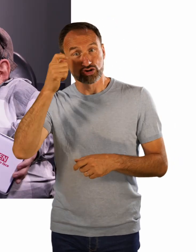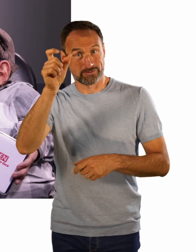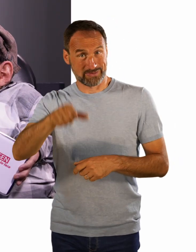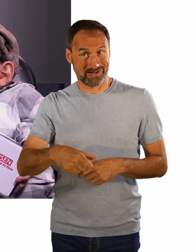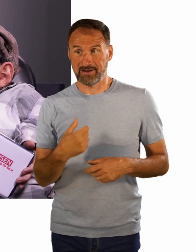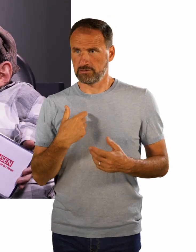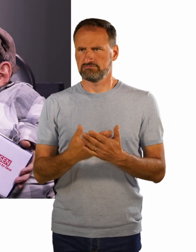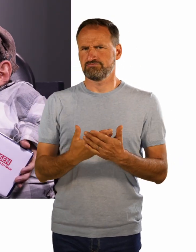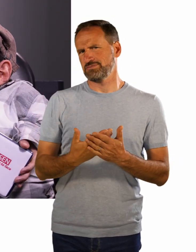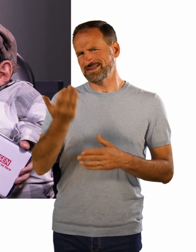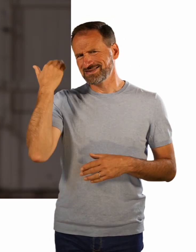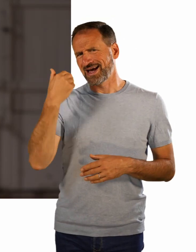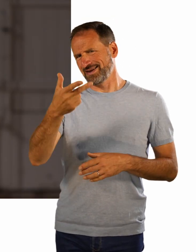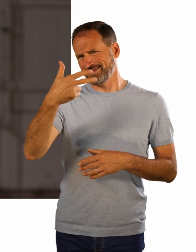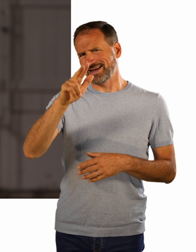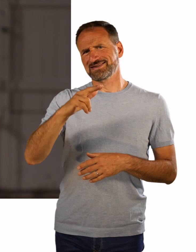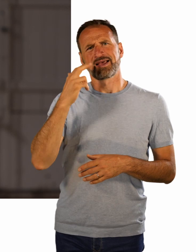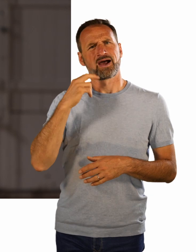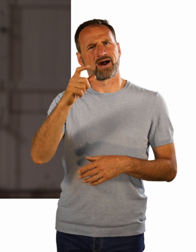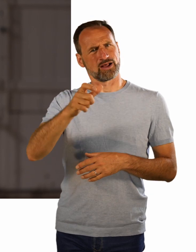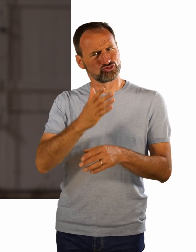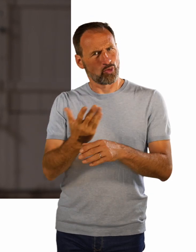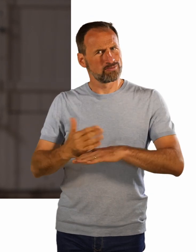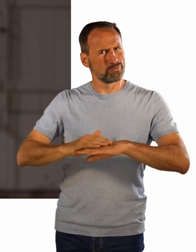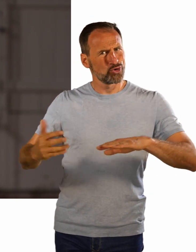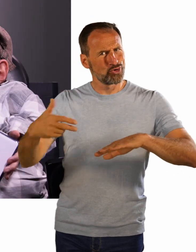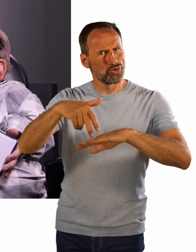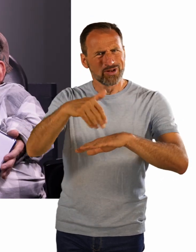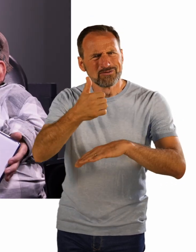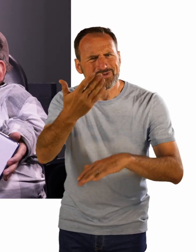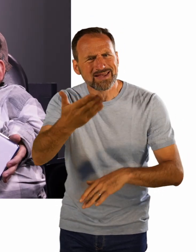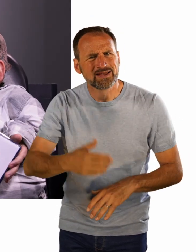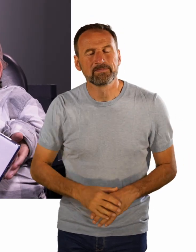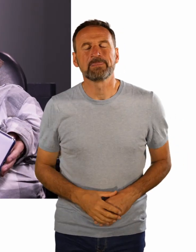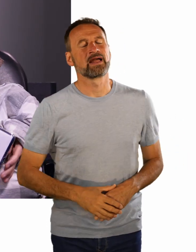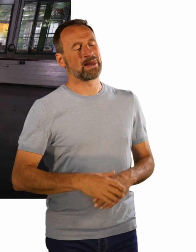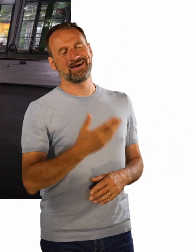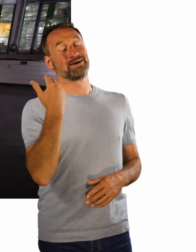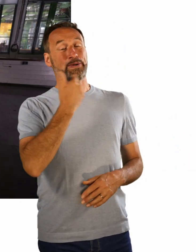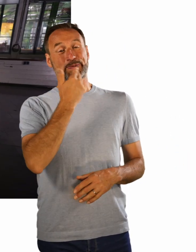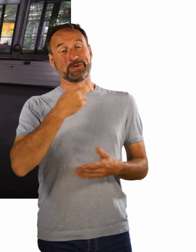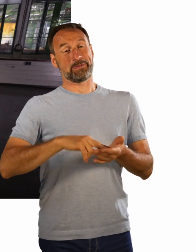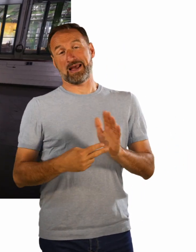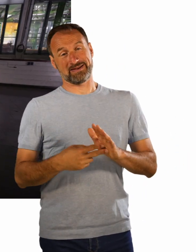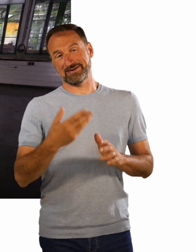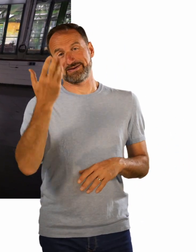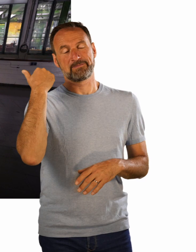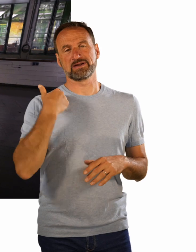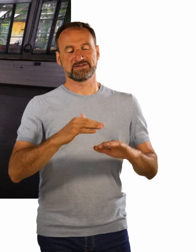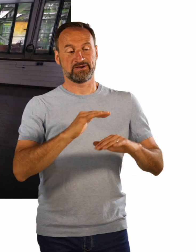kam das? Das war eigentlich gar nicht geplant. Ich war damals von der 5. bis zur 10. Klasse an der Förderschule.